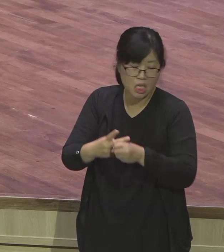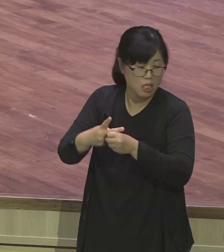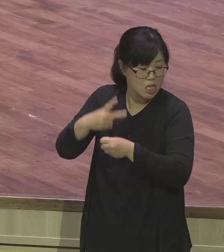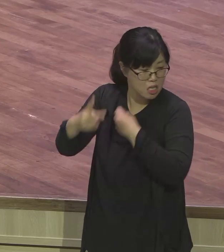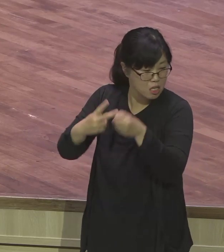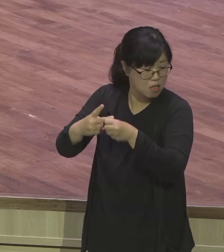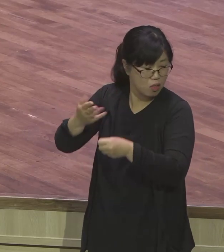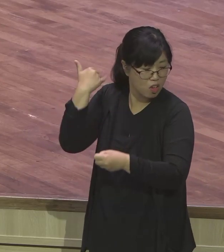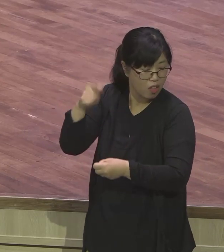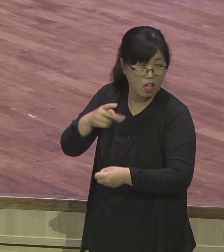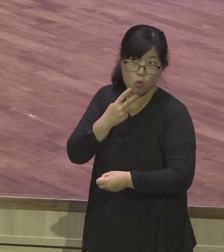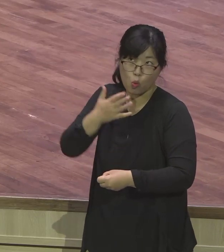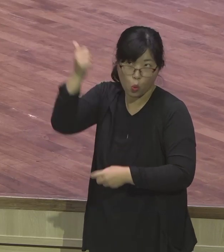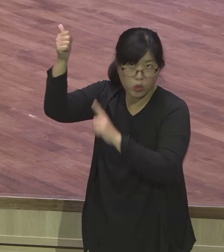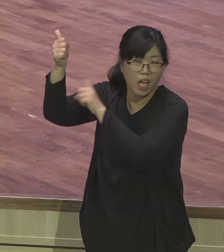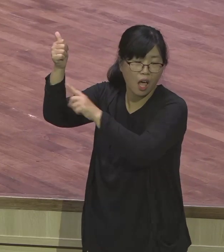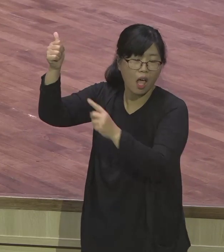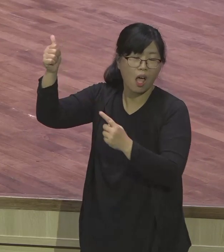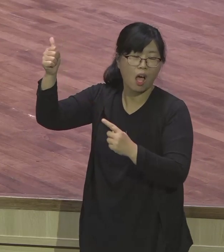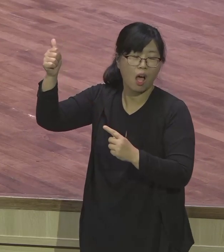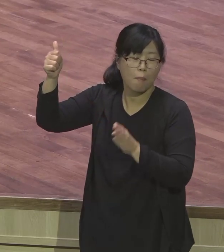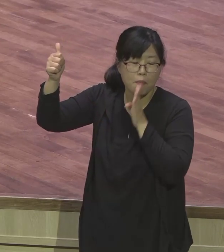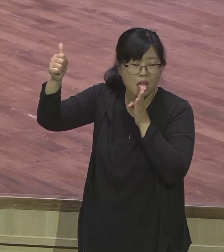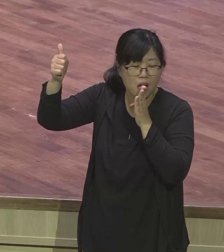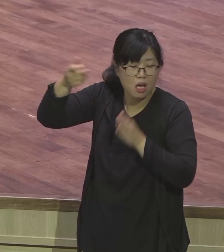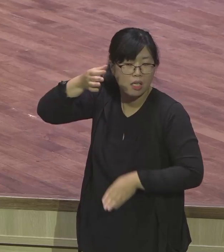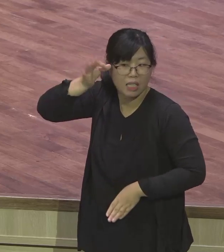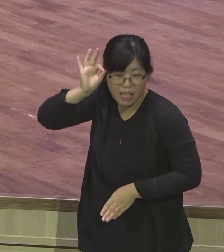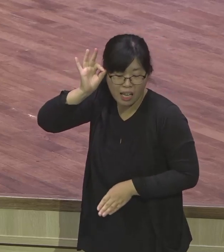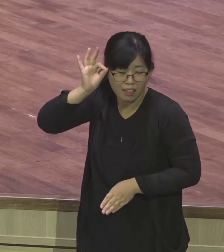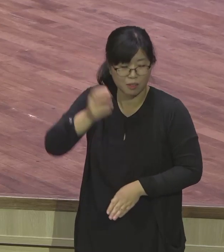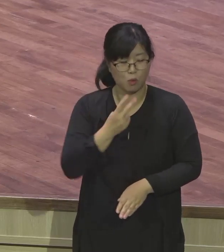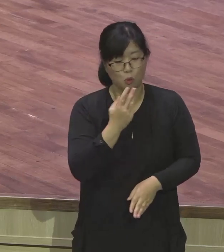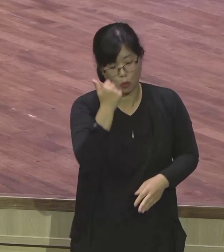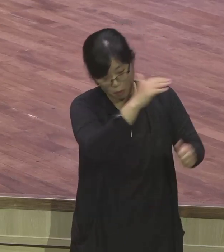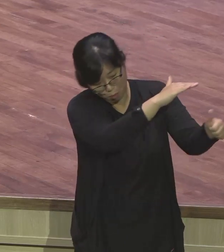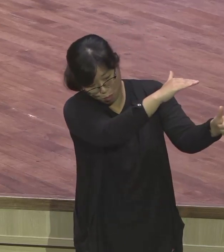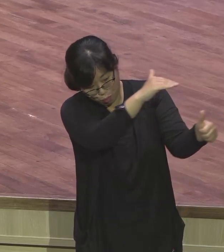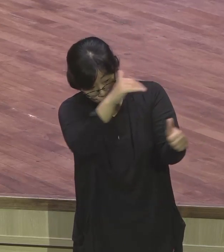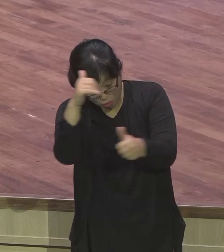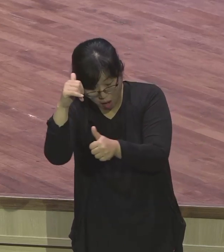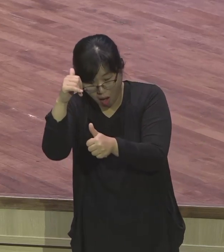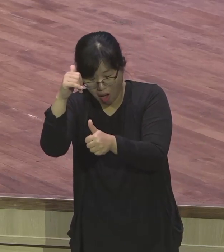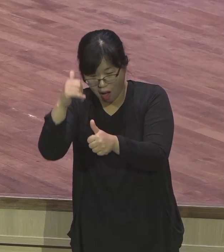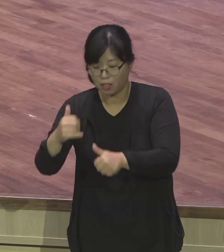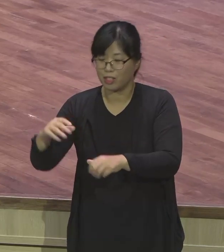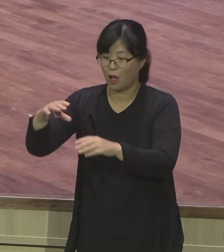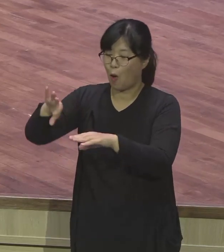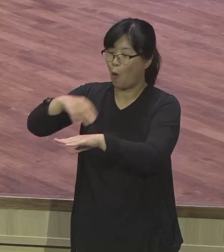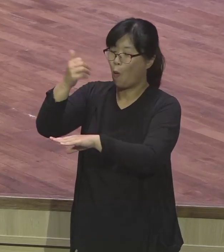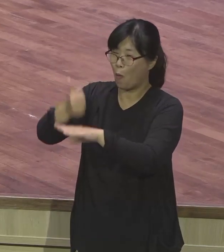적시로 불러와 요섭을 불렀고 요섭은 꿈에 대해서 정확히 해석을 해줬습니다. 그 꿈 내용은